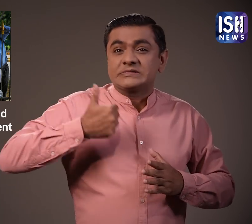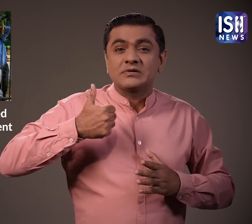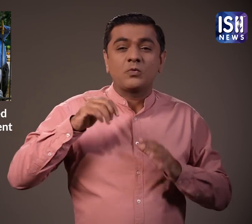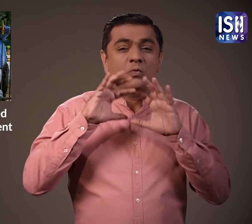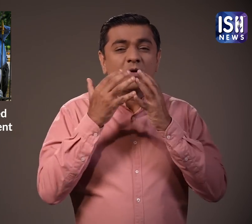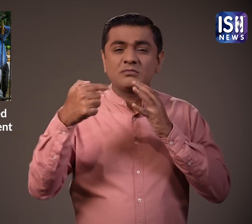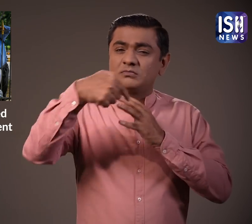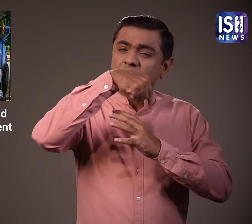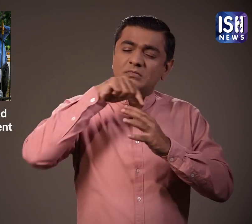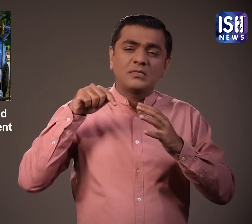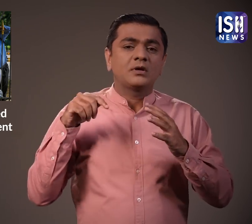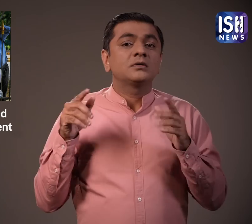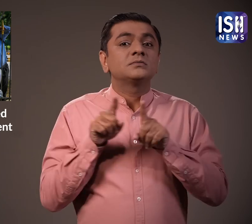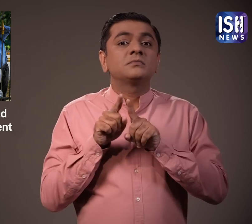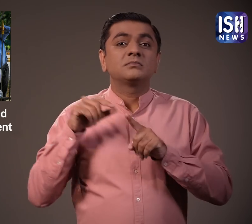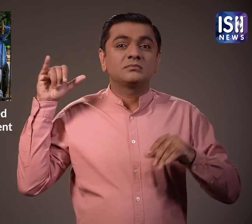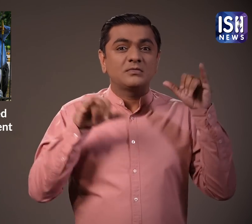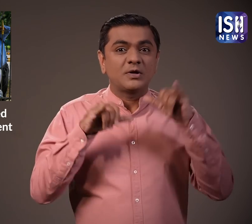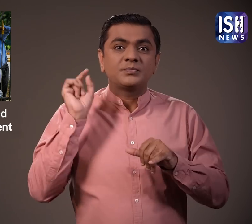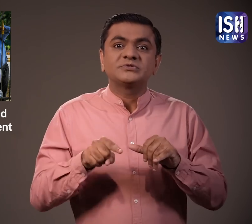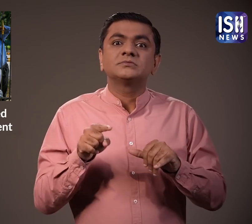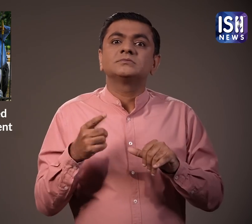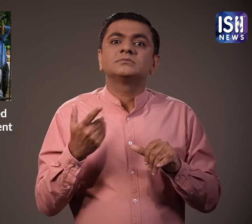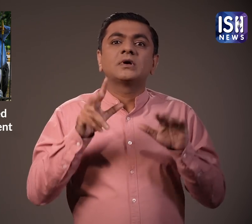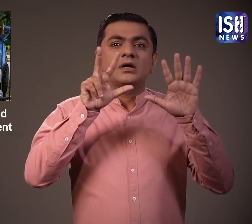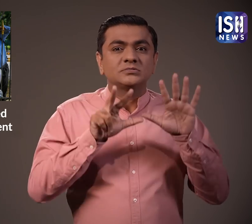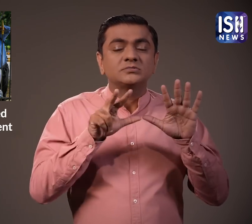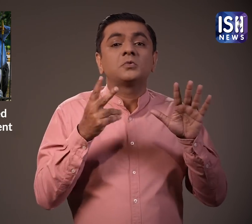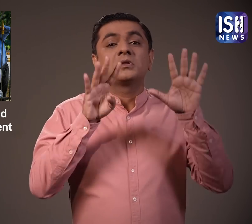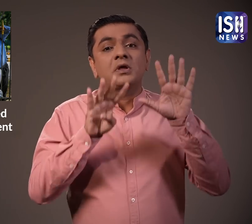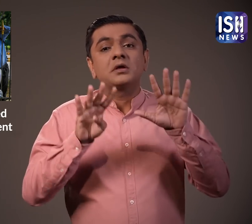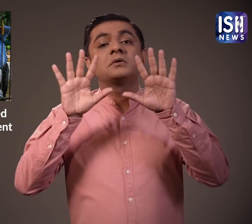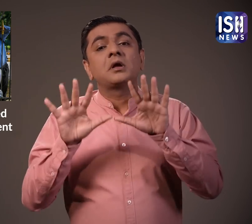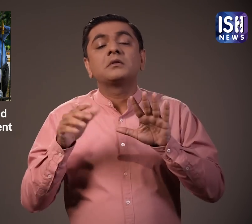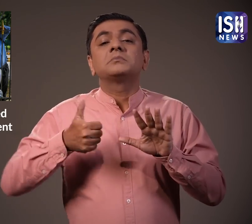शिखर सम्मेलन के लिए गर्मान्य व्यक्ति 8, 9 और 10 सितंबर को उडान भरेंगे